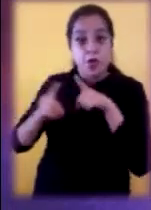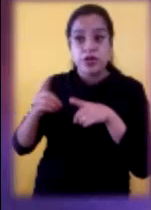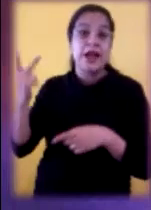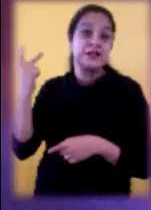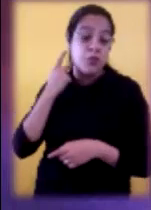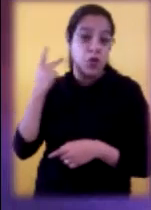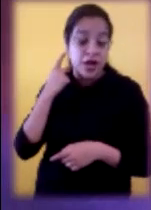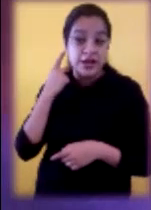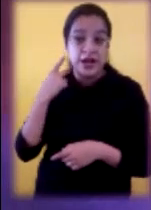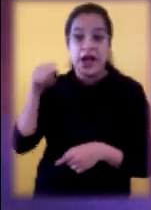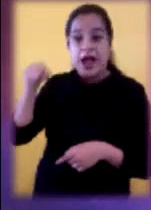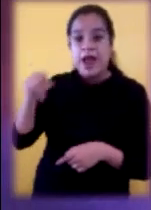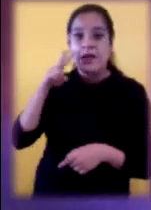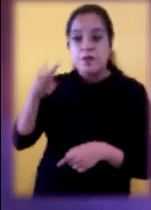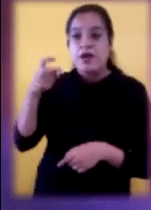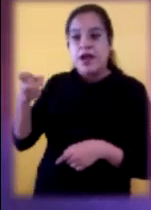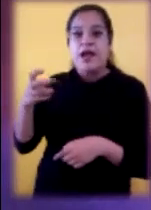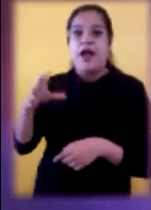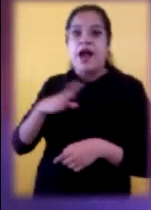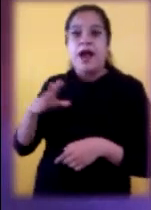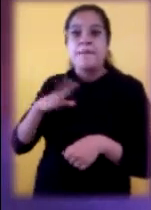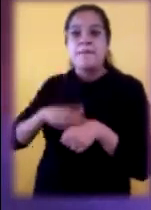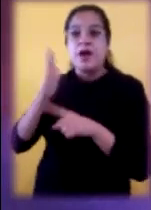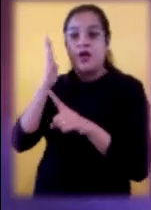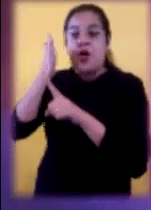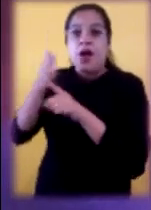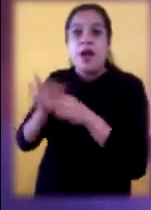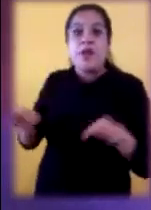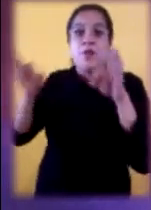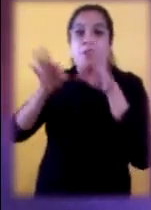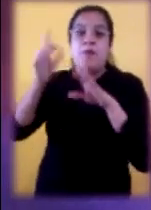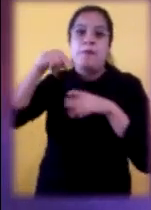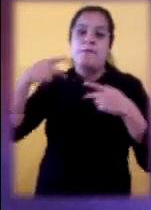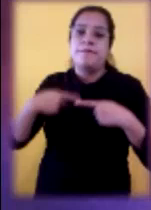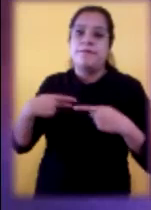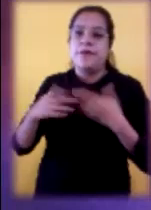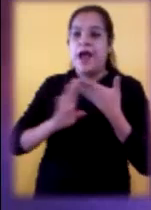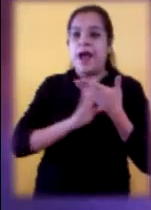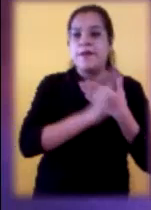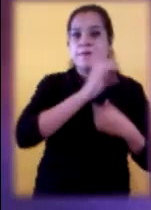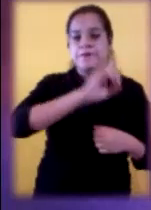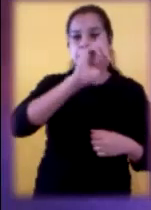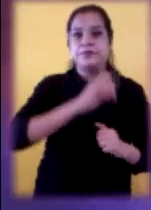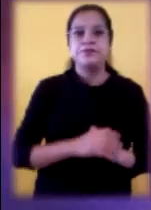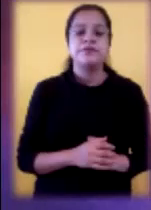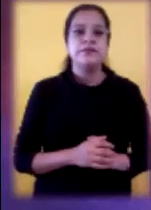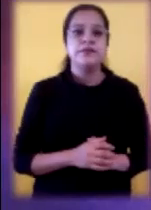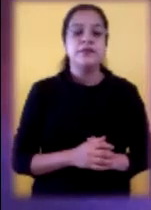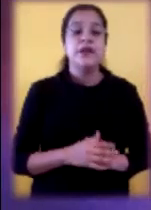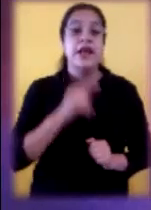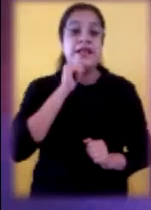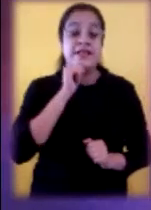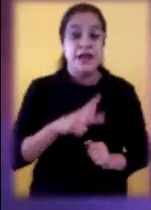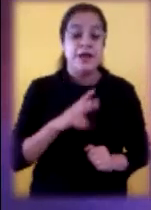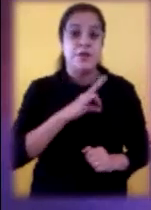No podemos decir que no ocupan verdaderamente el corazón de la persona. Después, también encontramos las